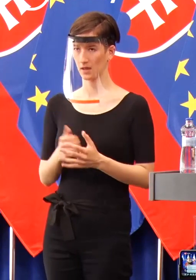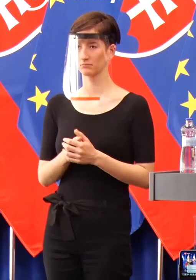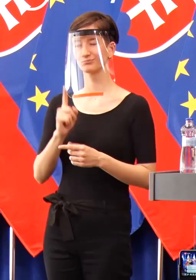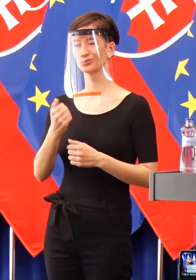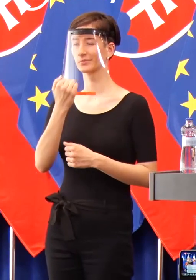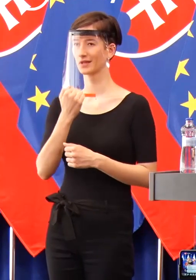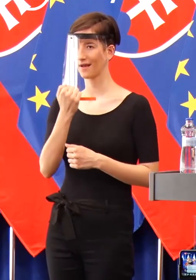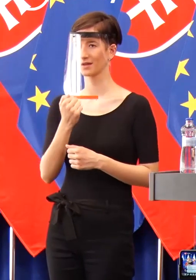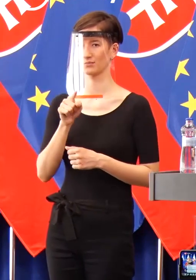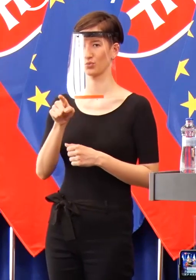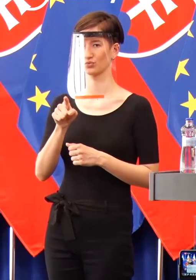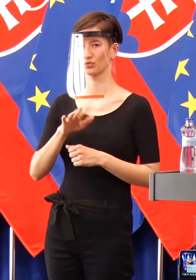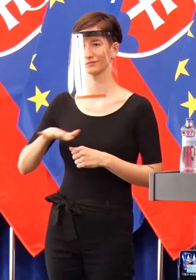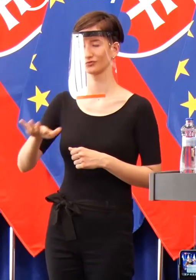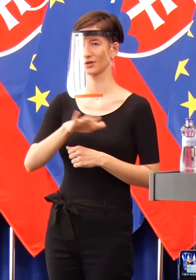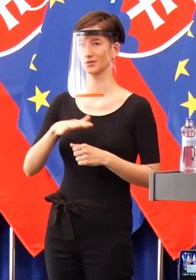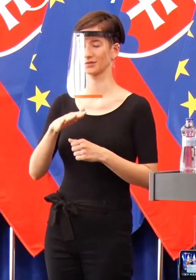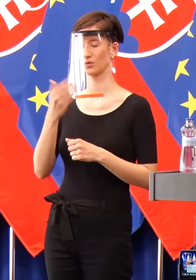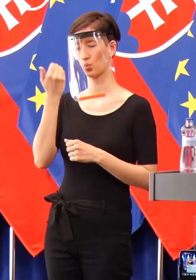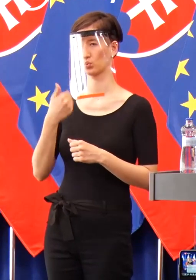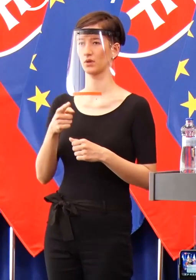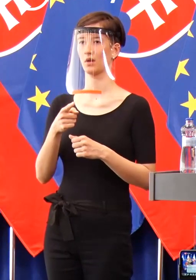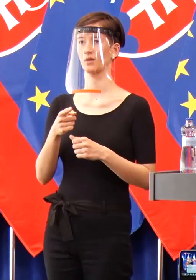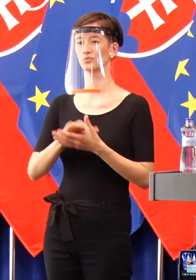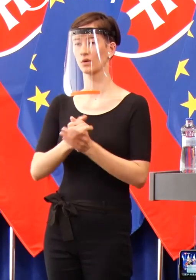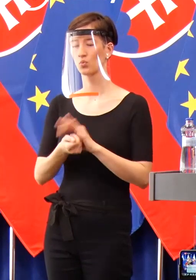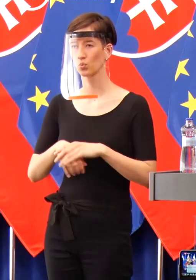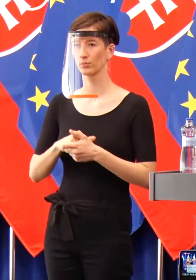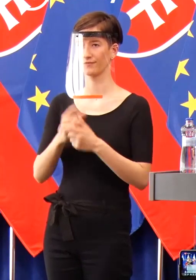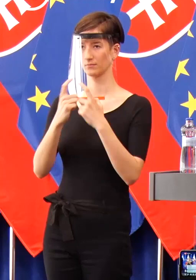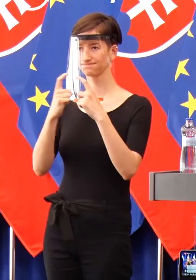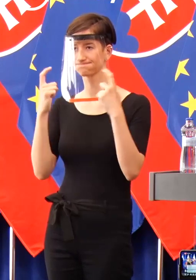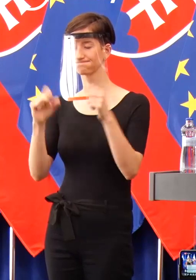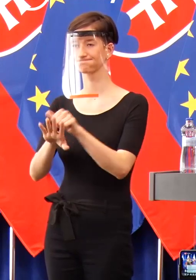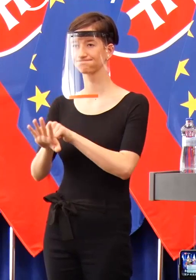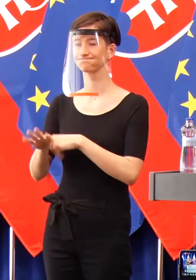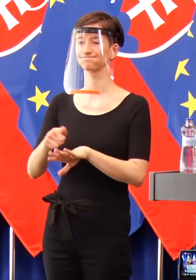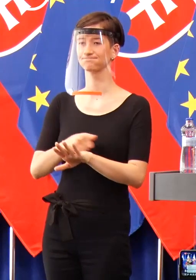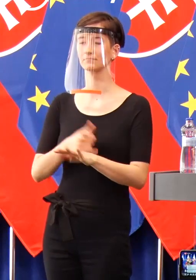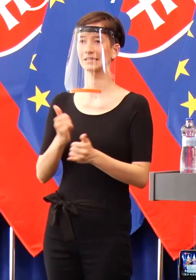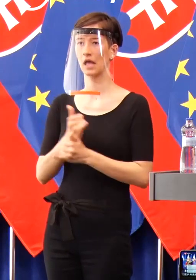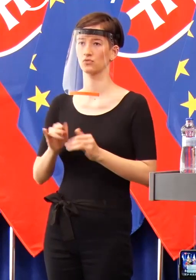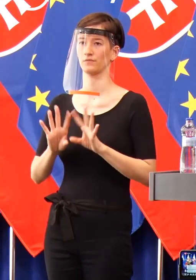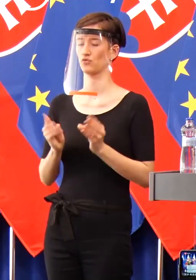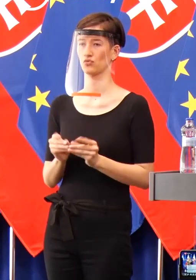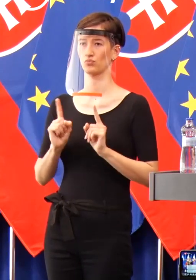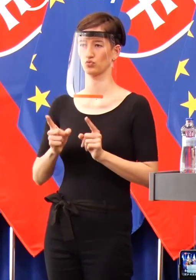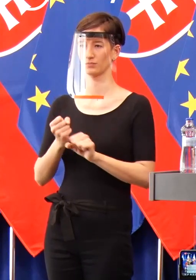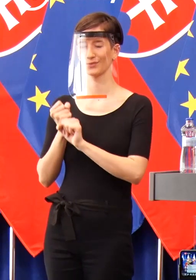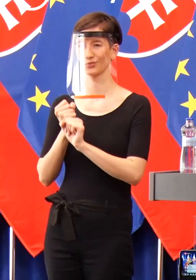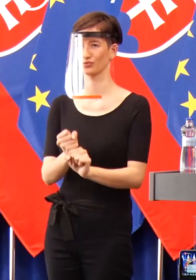Dodržujme odstupy, majme rúška, ruky si umývajme, rukaviceno sme, akceptujme a podporujme skorej